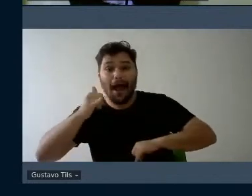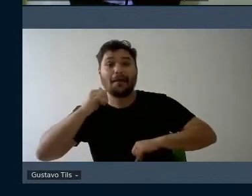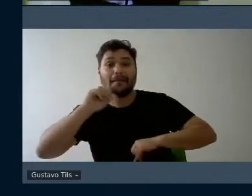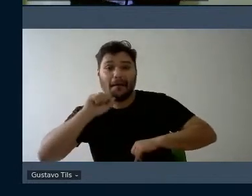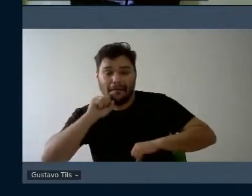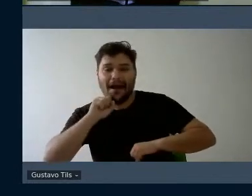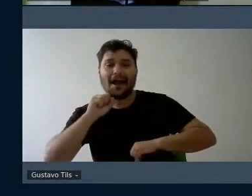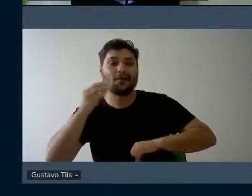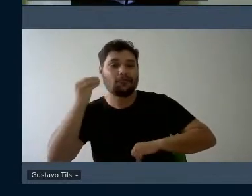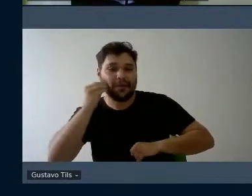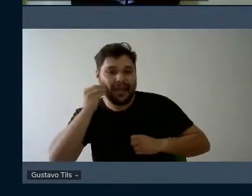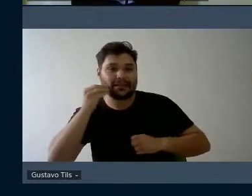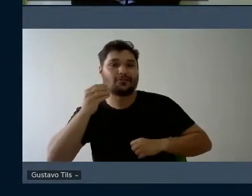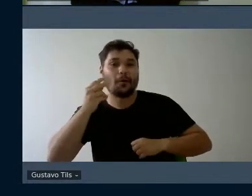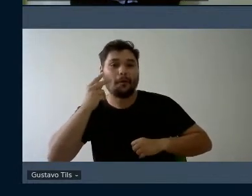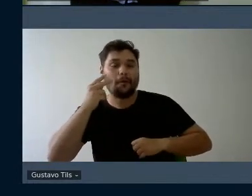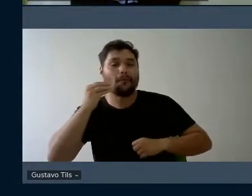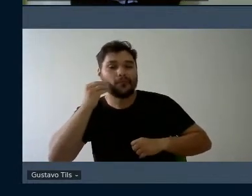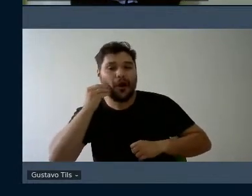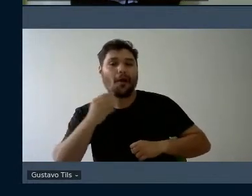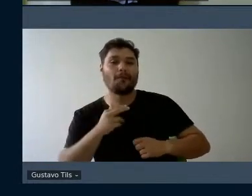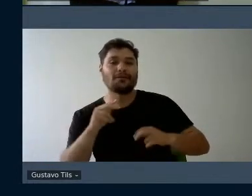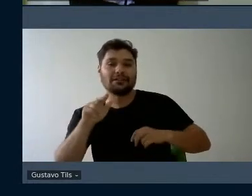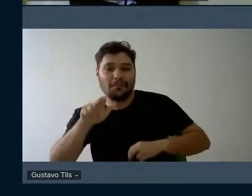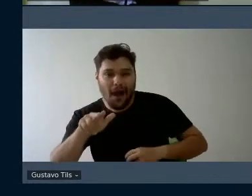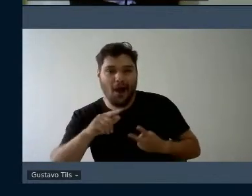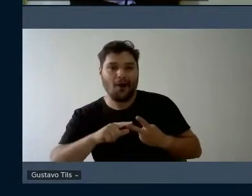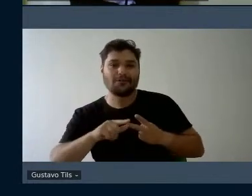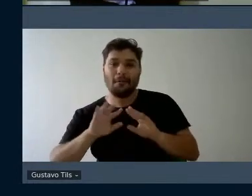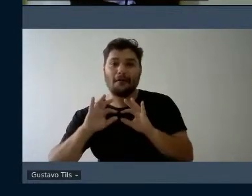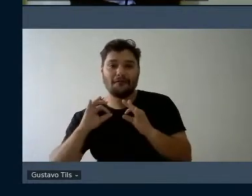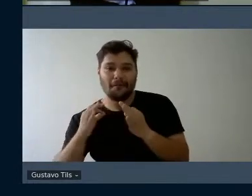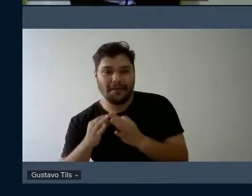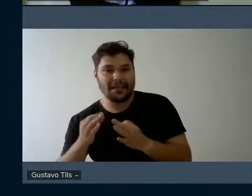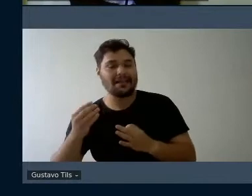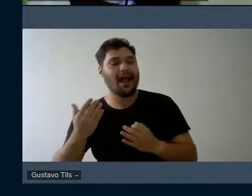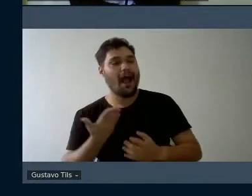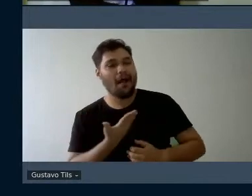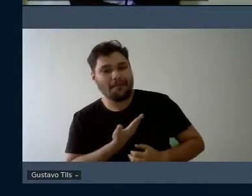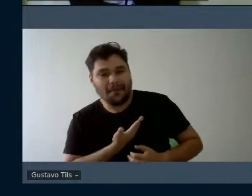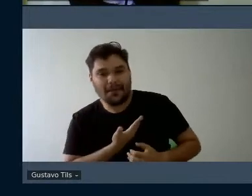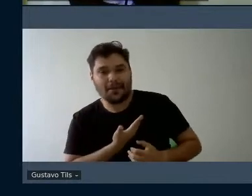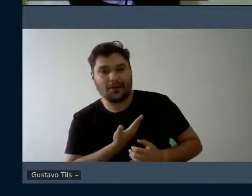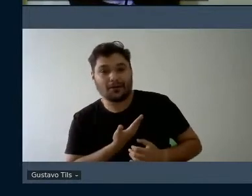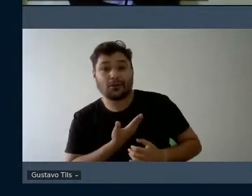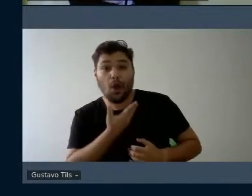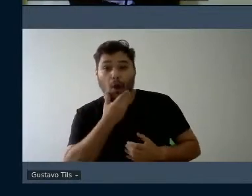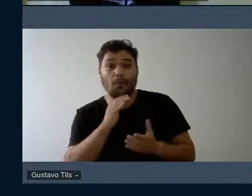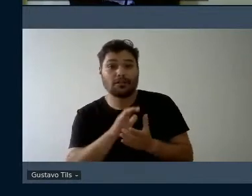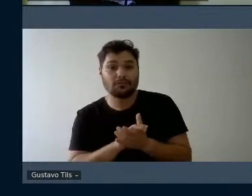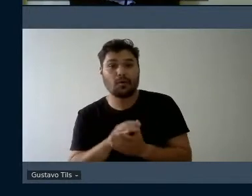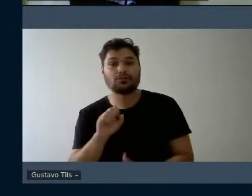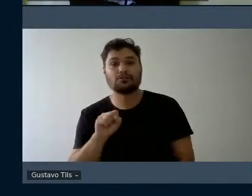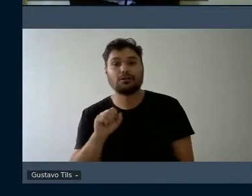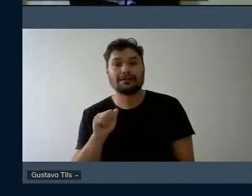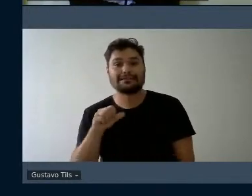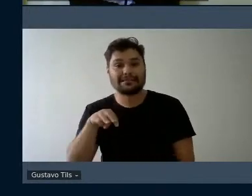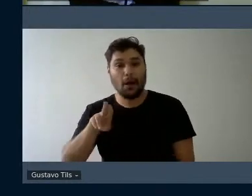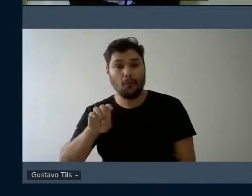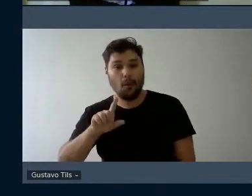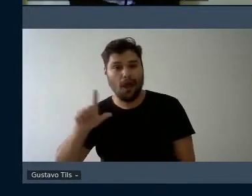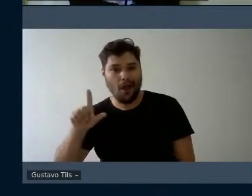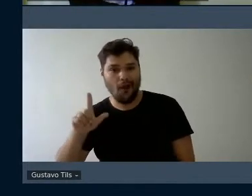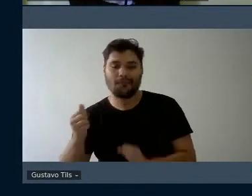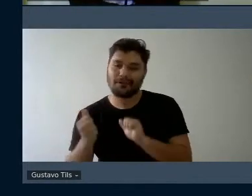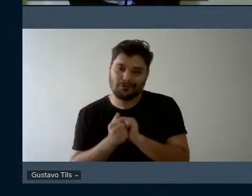minha mãe para o meu pai meus irmãos familiares amigos e o meu esposo Samuel por viver essa realização